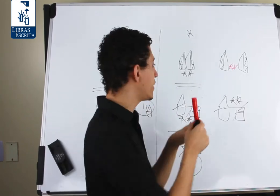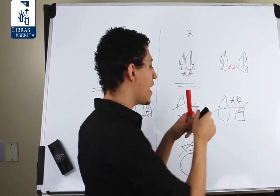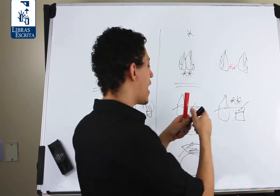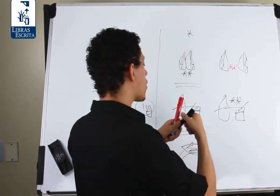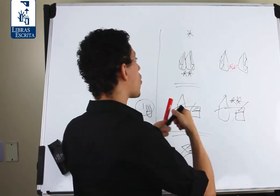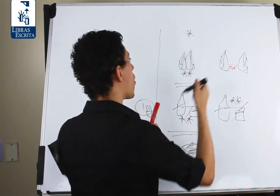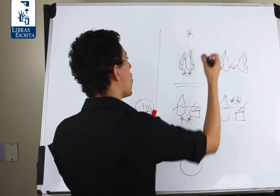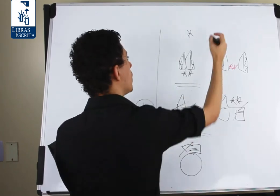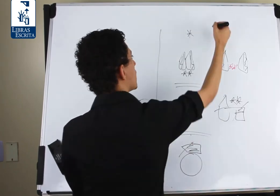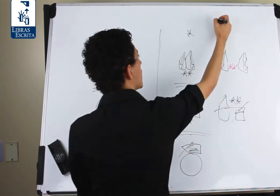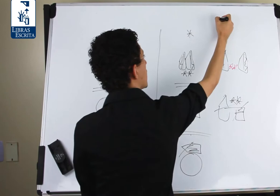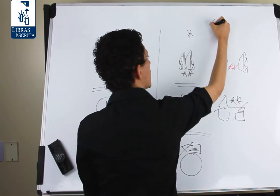que é com...